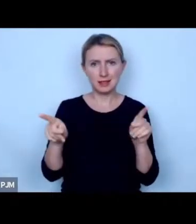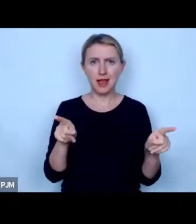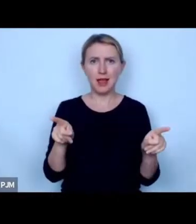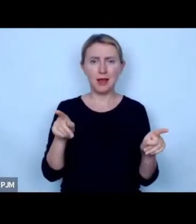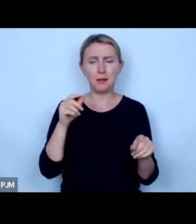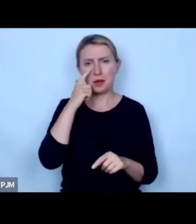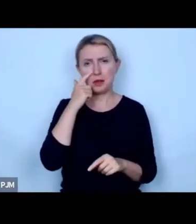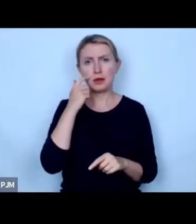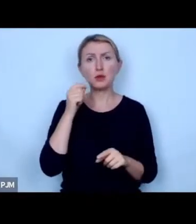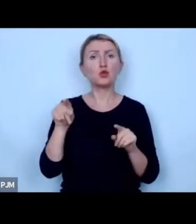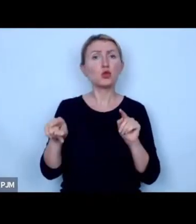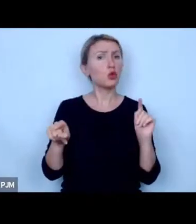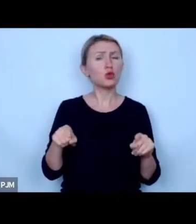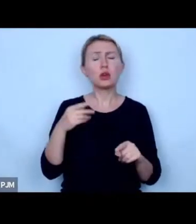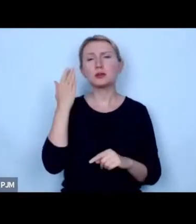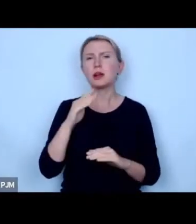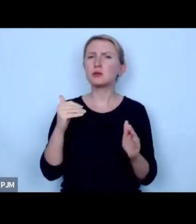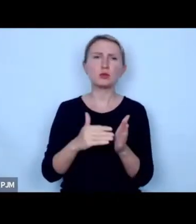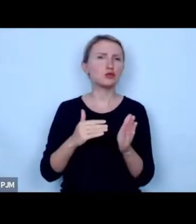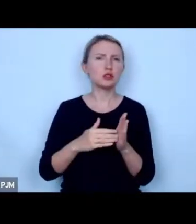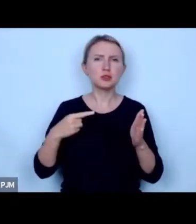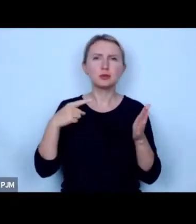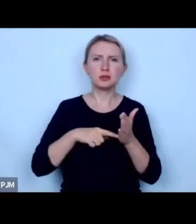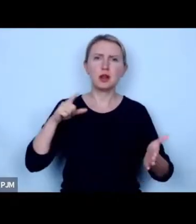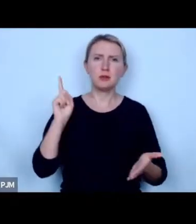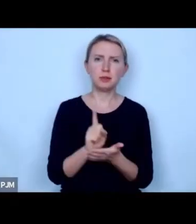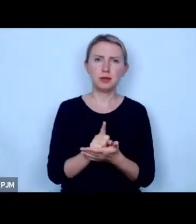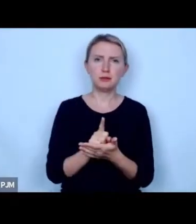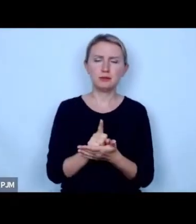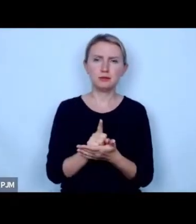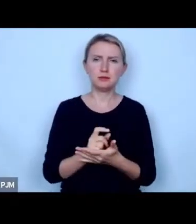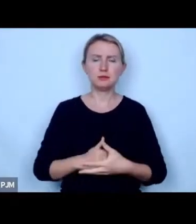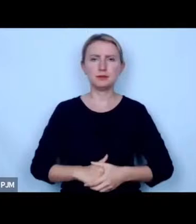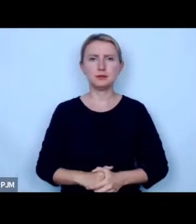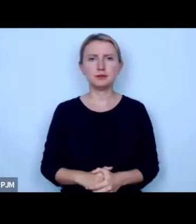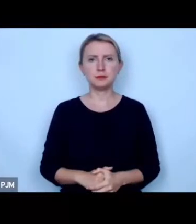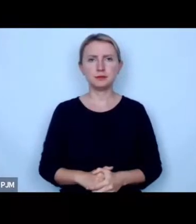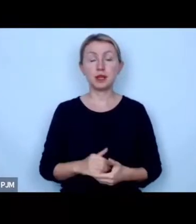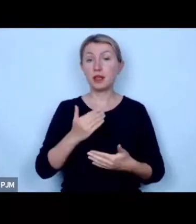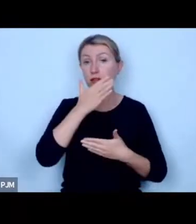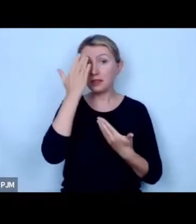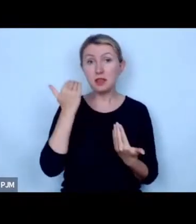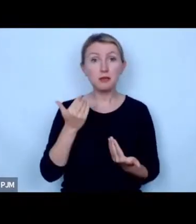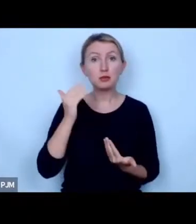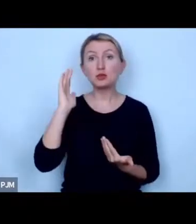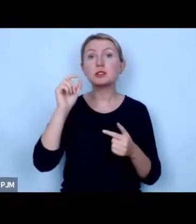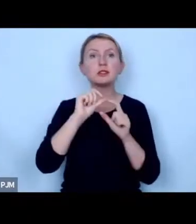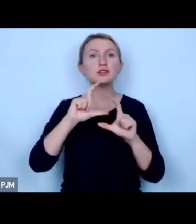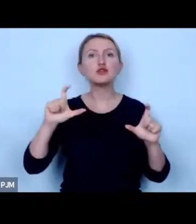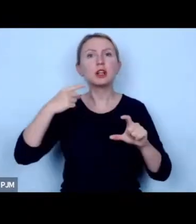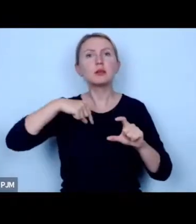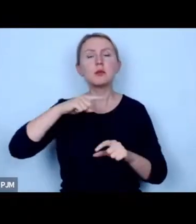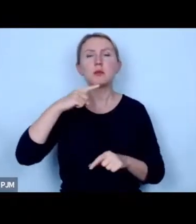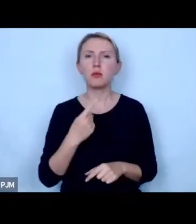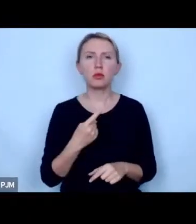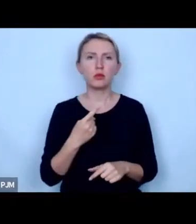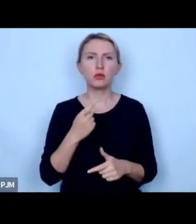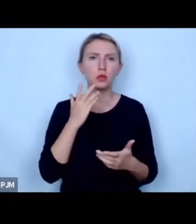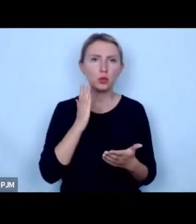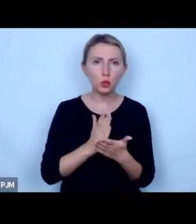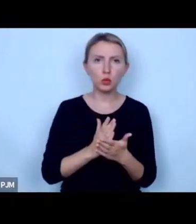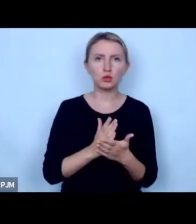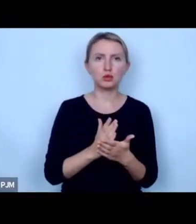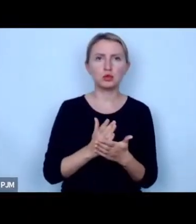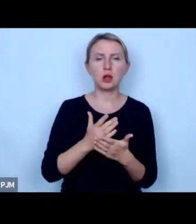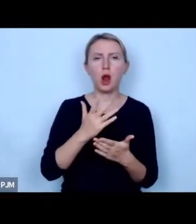i jedno i drugie jest absolutnie konieczne żeby cele osiągnąć nie wiem, czy będzie taki moment kiedy powiemy sobie że to jest już że